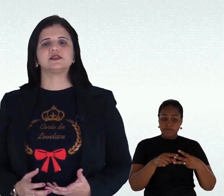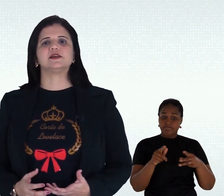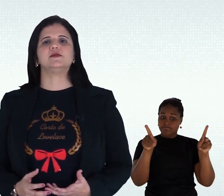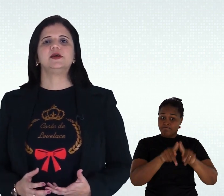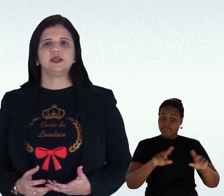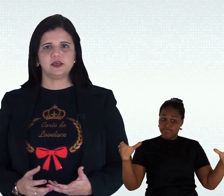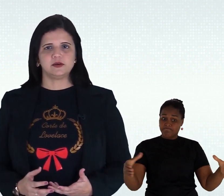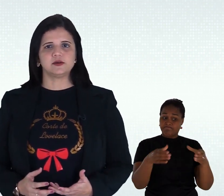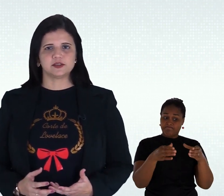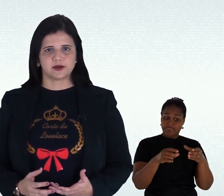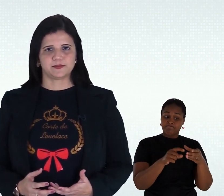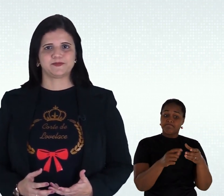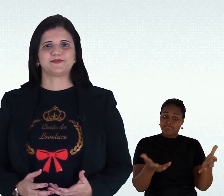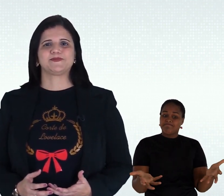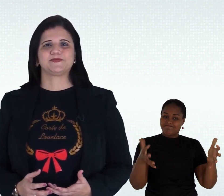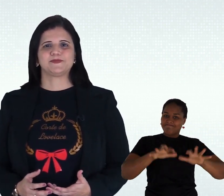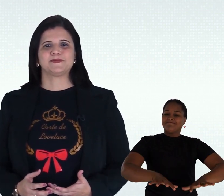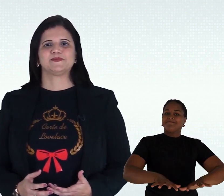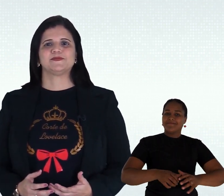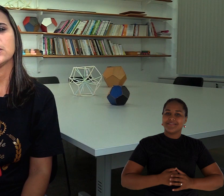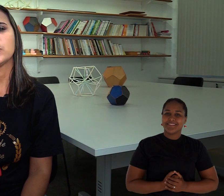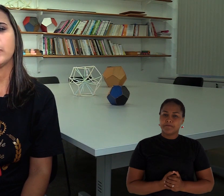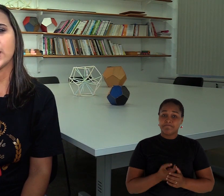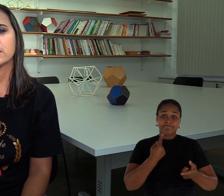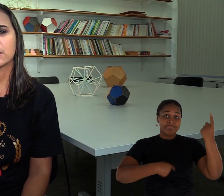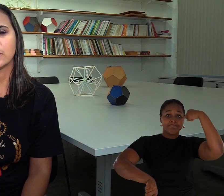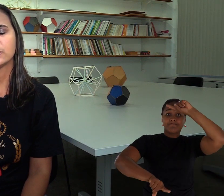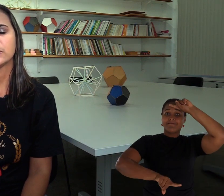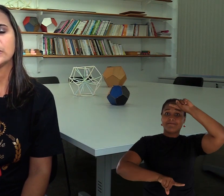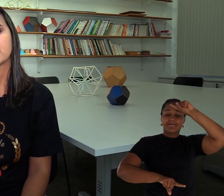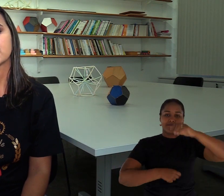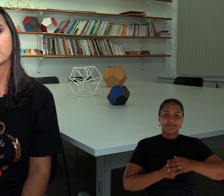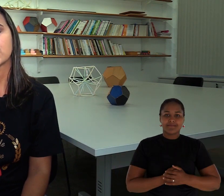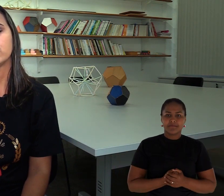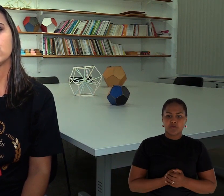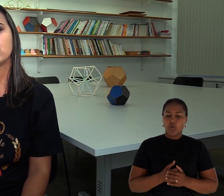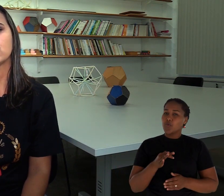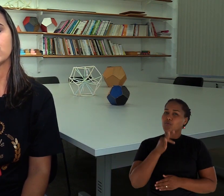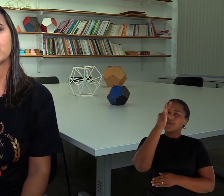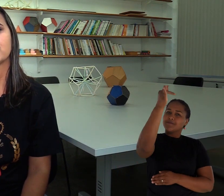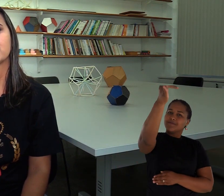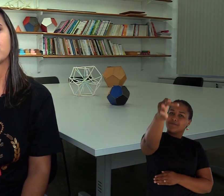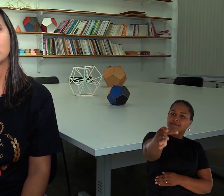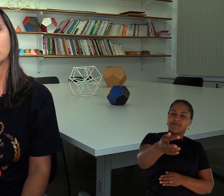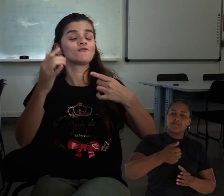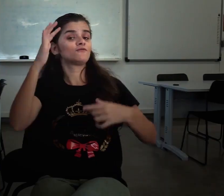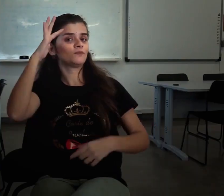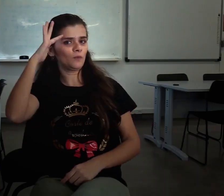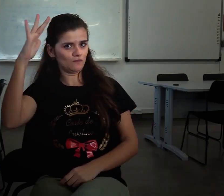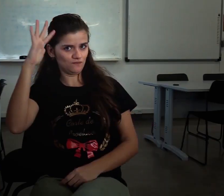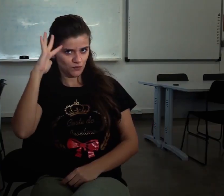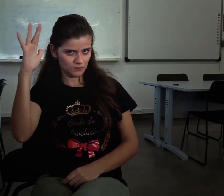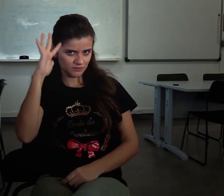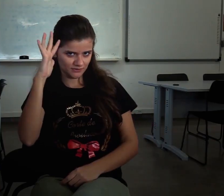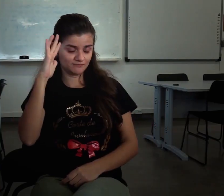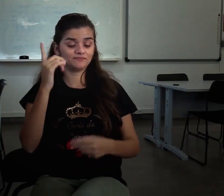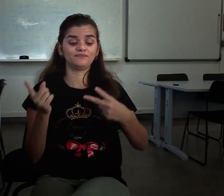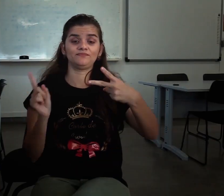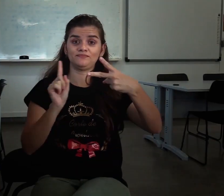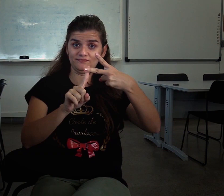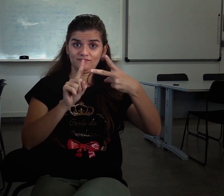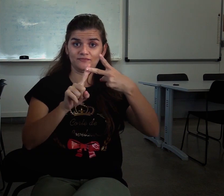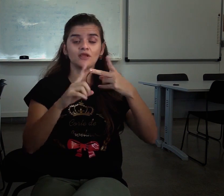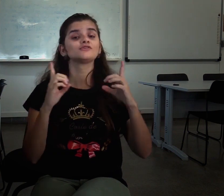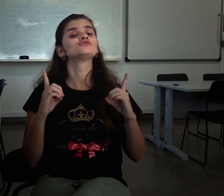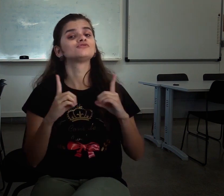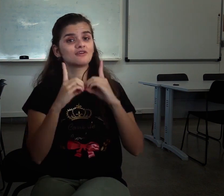popularização e inclusão. Superação, futuro, reflexão,